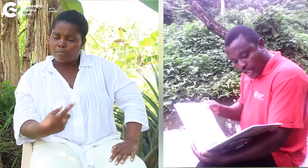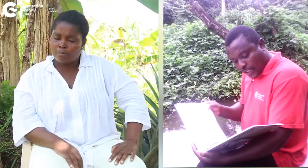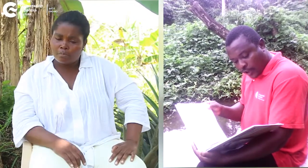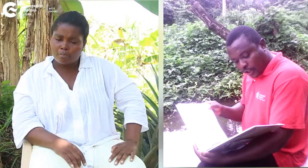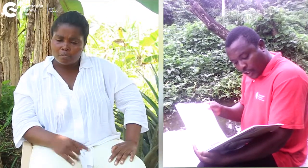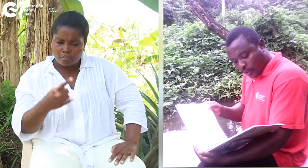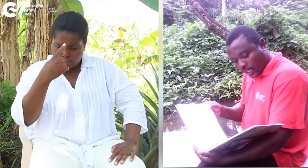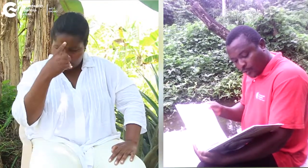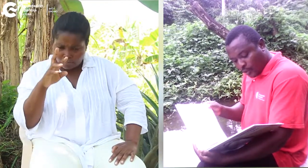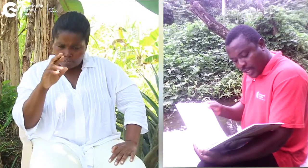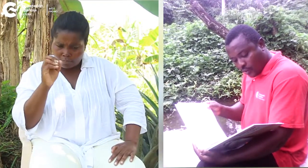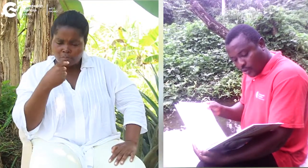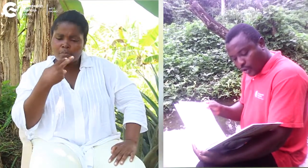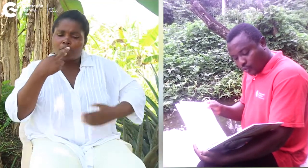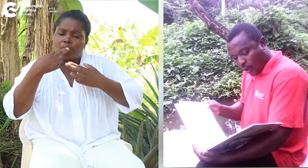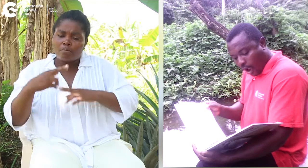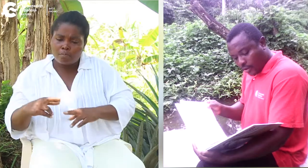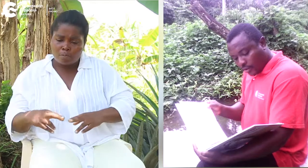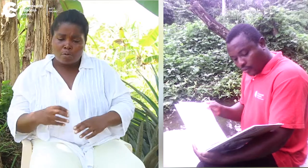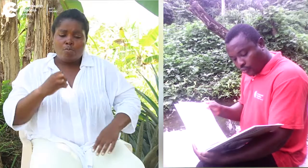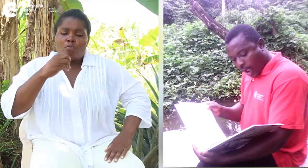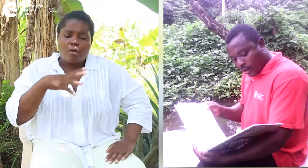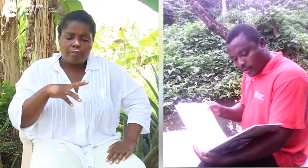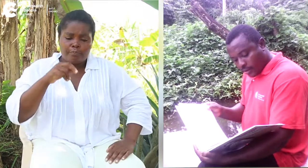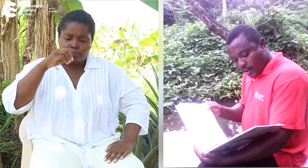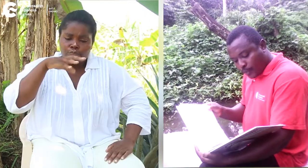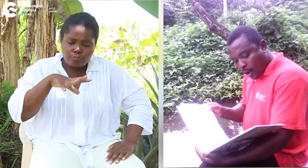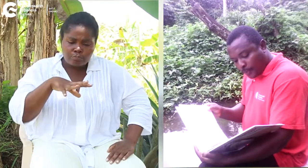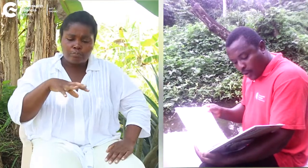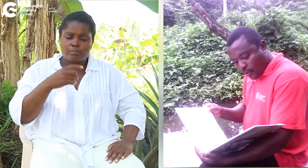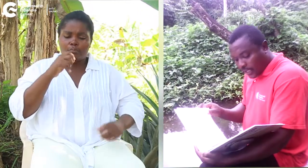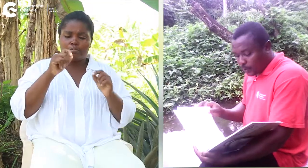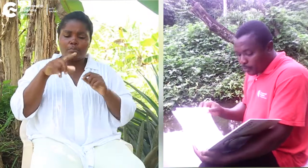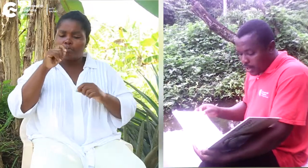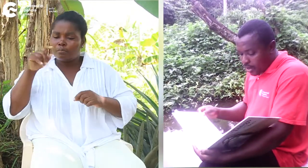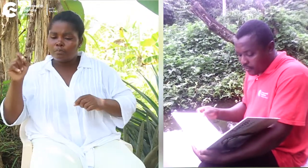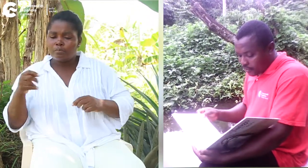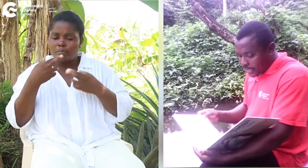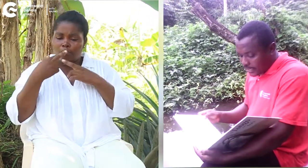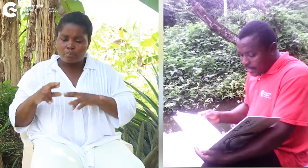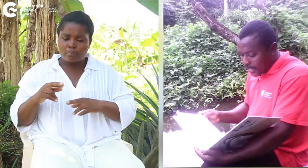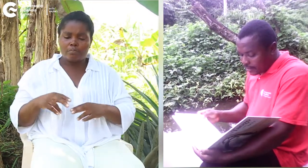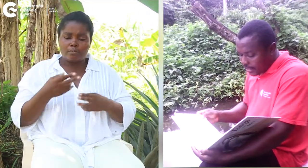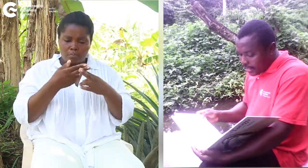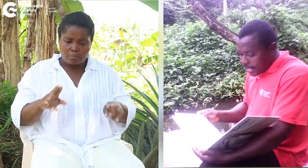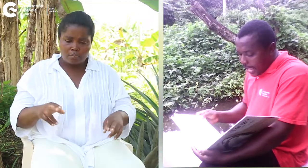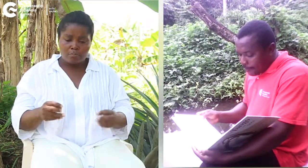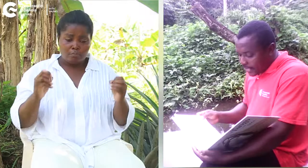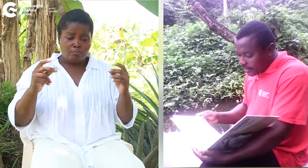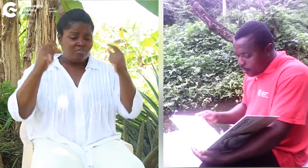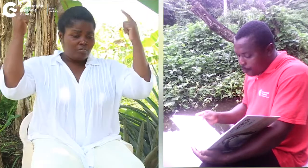y Silo respondieron. ¡Suac, suac! ¡Pio, pio! respondió el huevo. De repente, apareció un